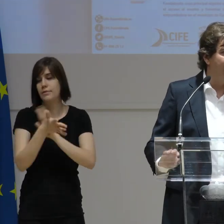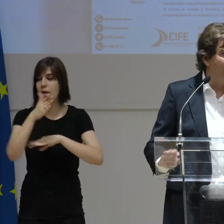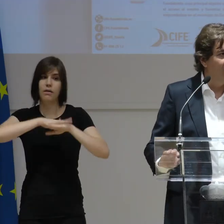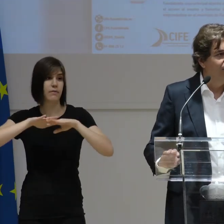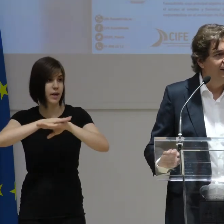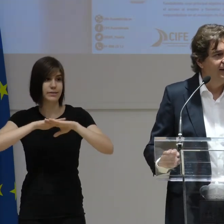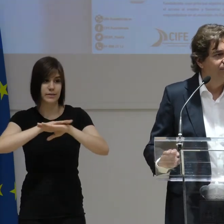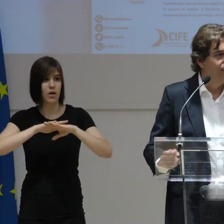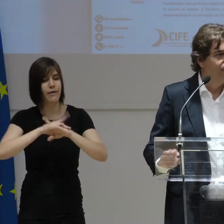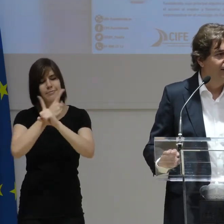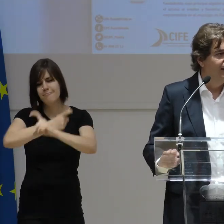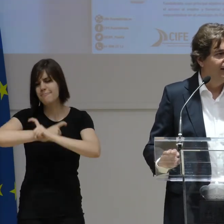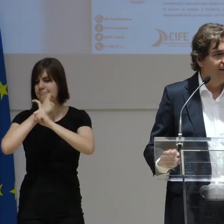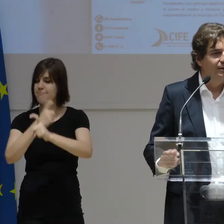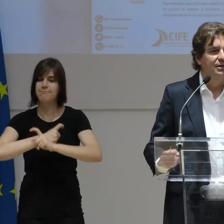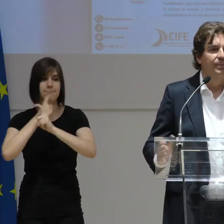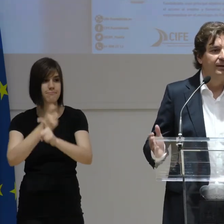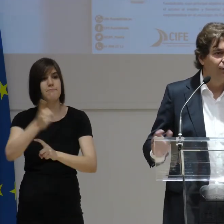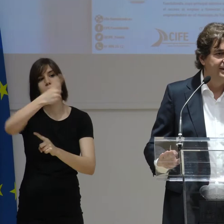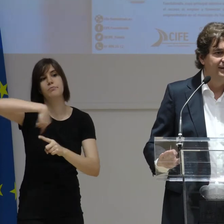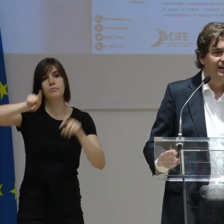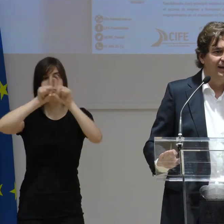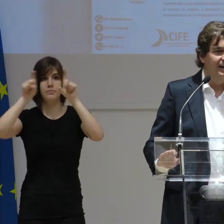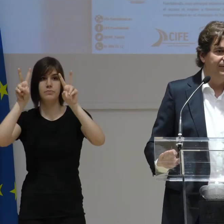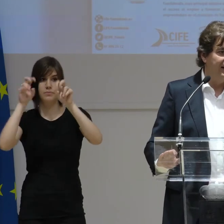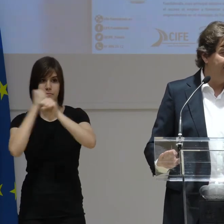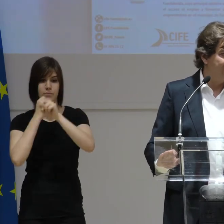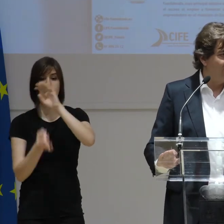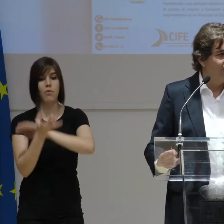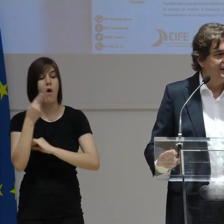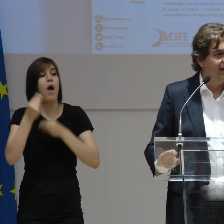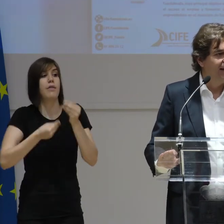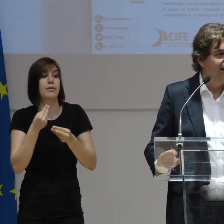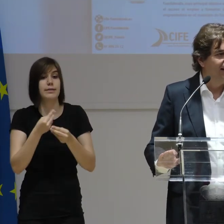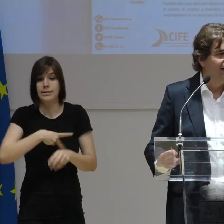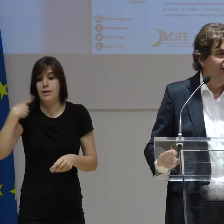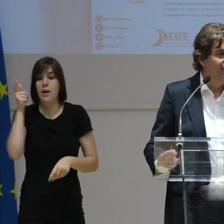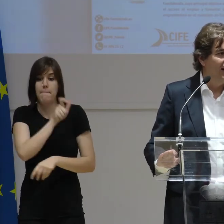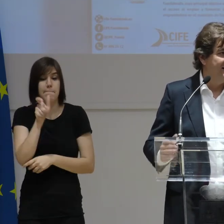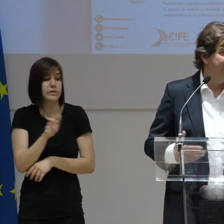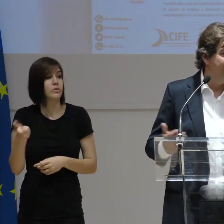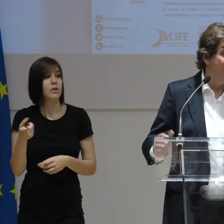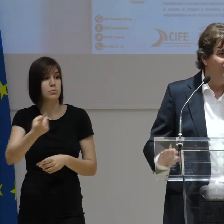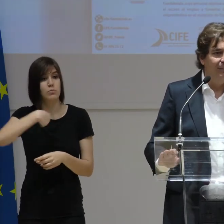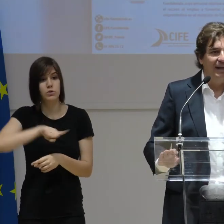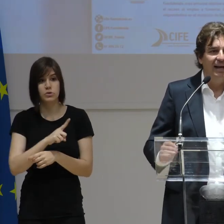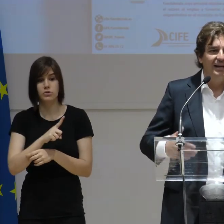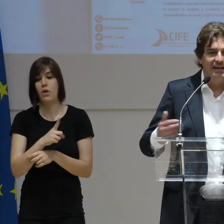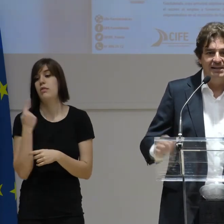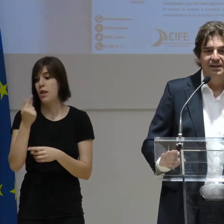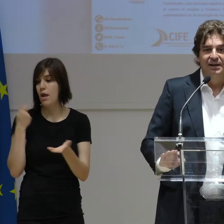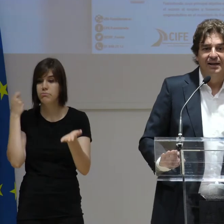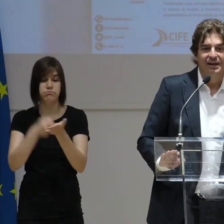la mano y el esfuerzo que hacéis los emprendedores. En definitiva, las personas que arriesgáis vuestro capital,